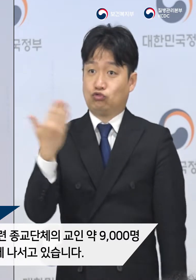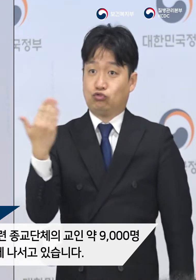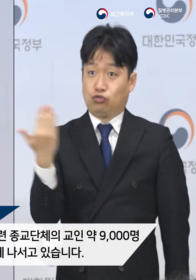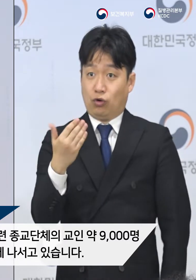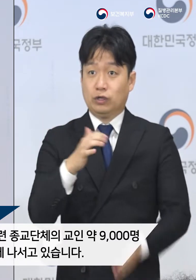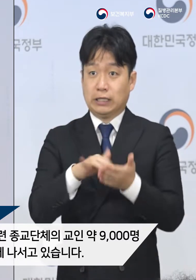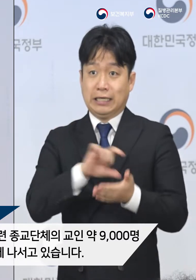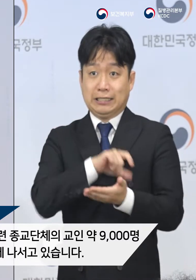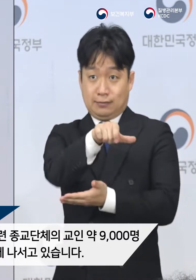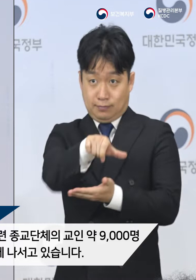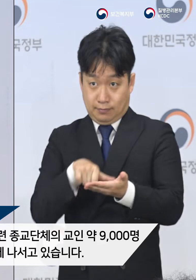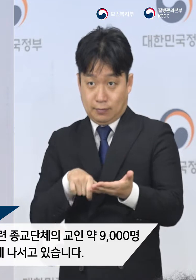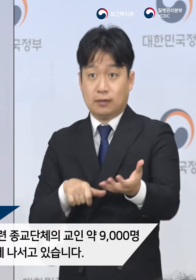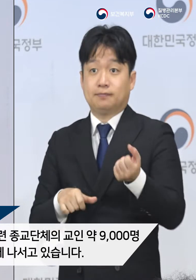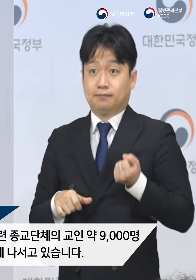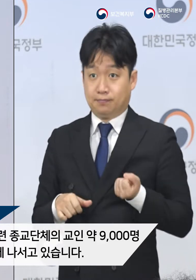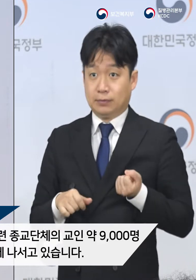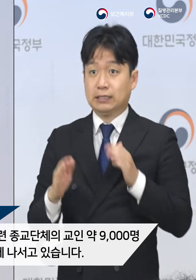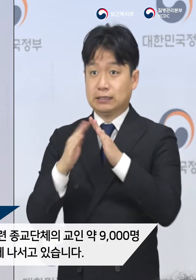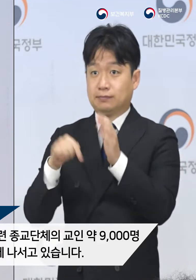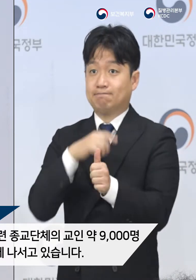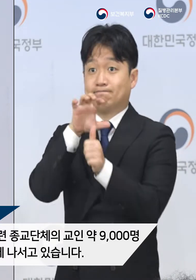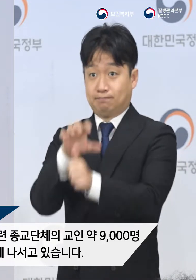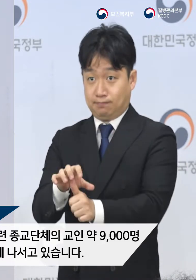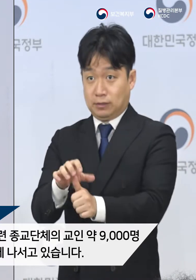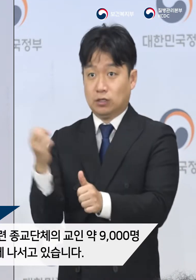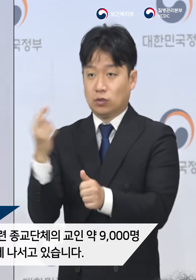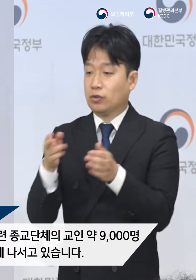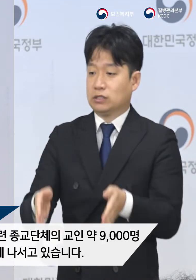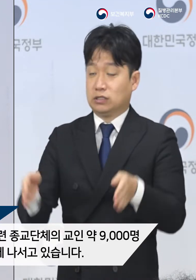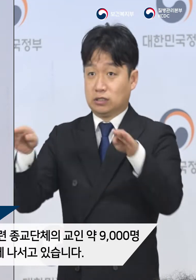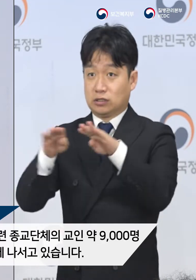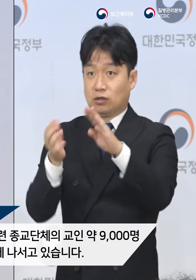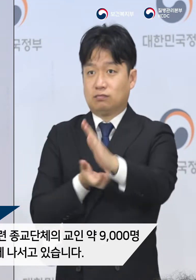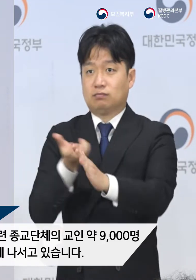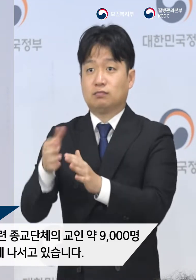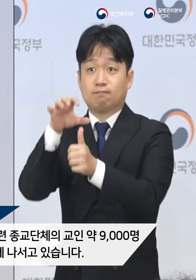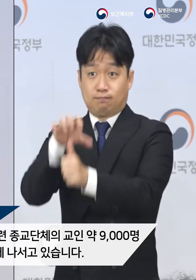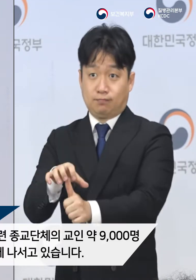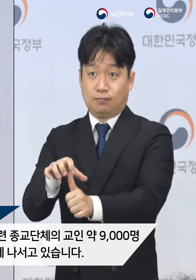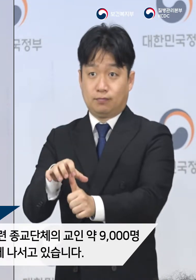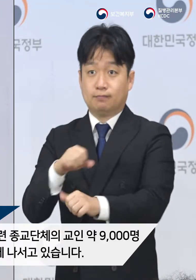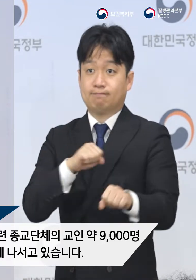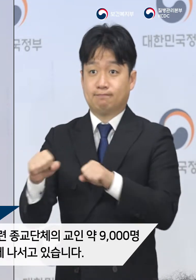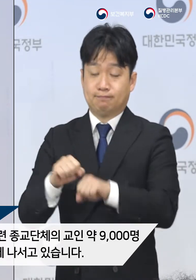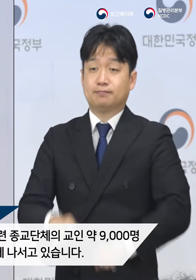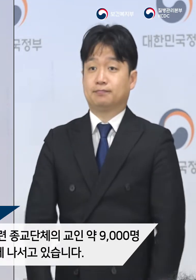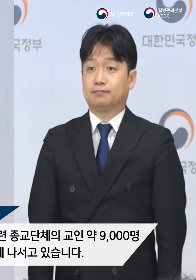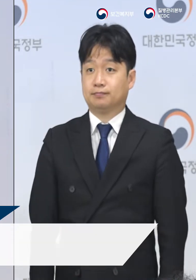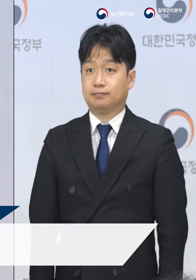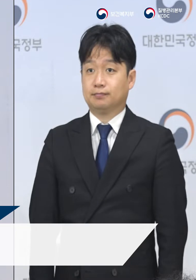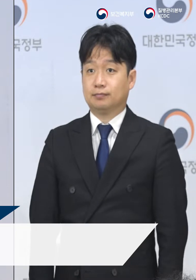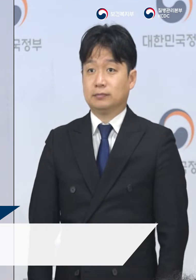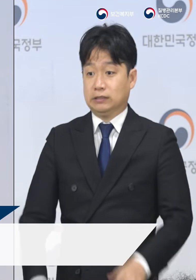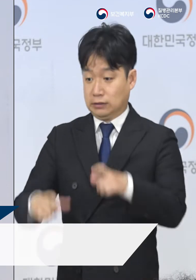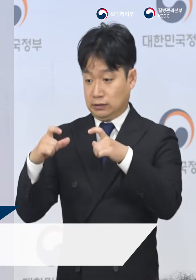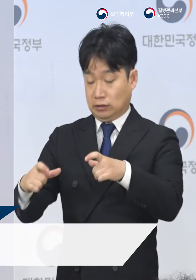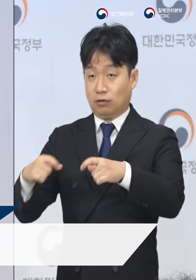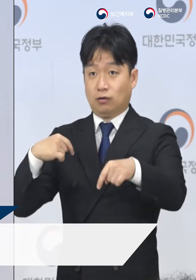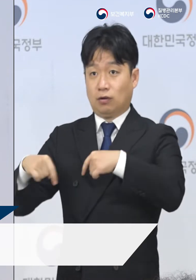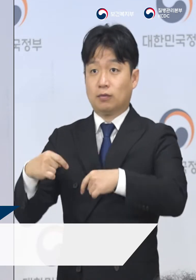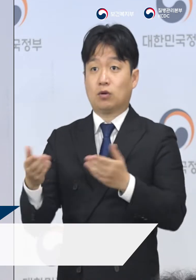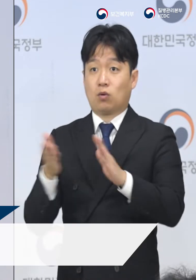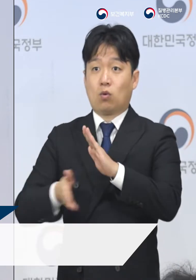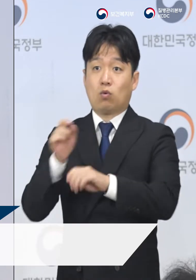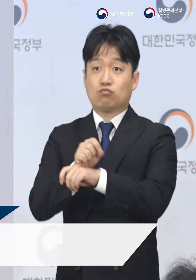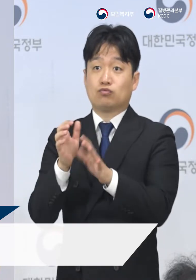대한 명단을 확보하고 자가격리와 시설격리에 나서고 있습니다. 지자체 공무원들을